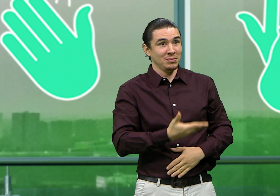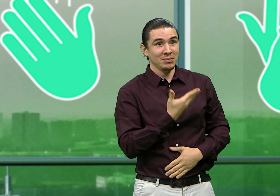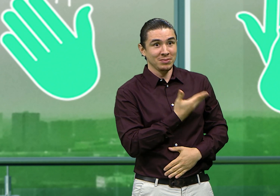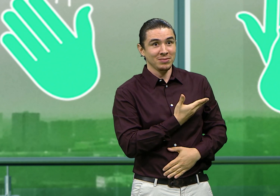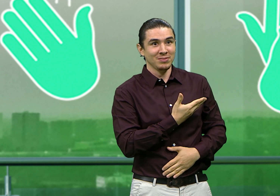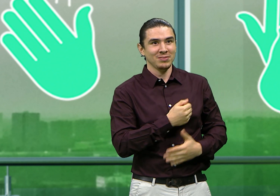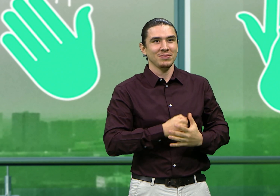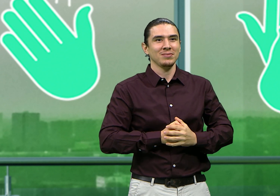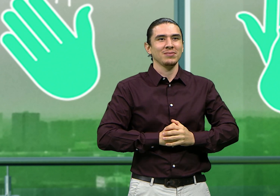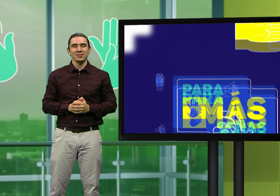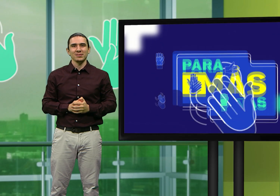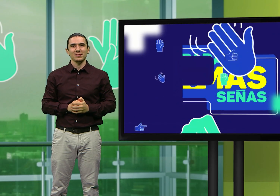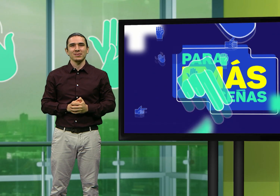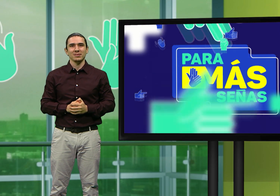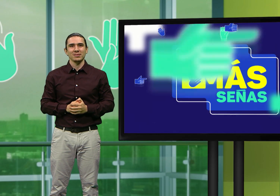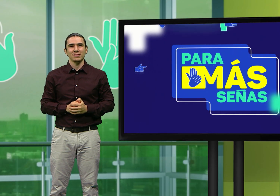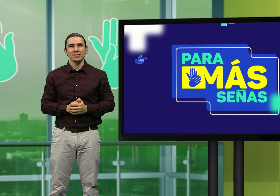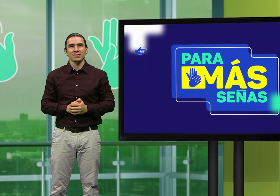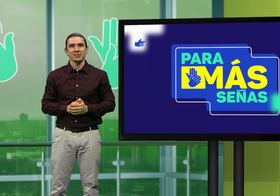Vamos a ver la nota.